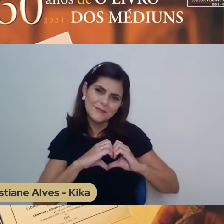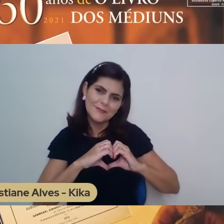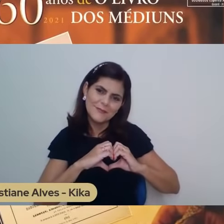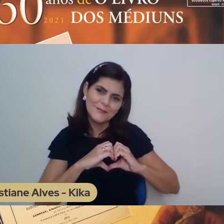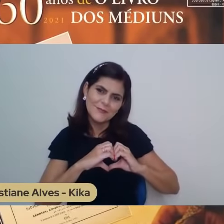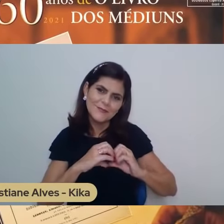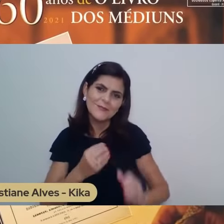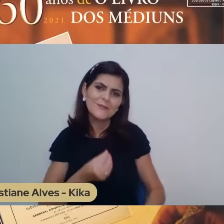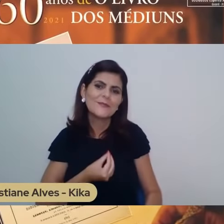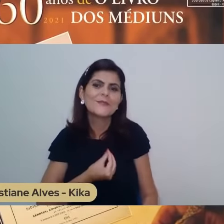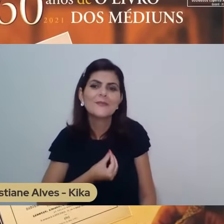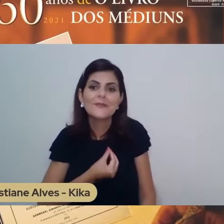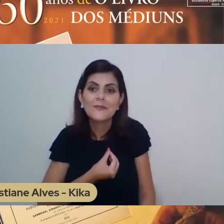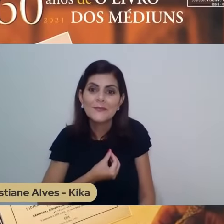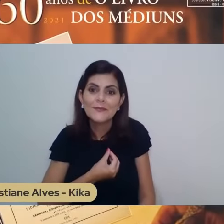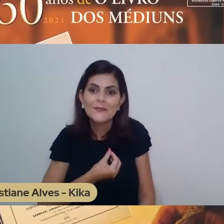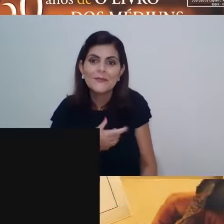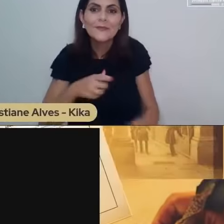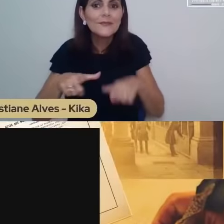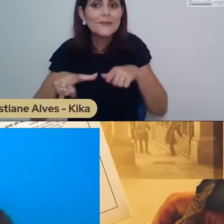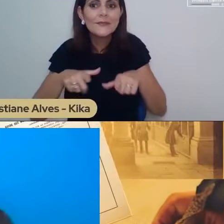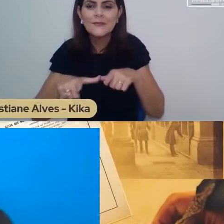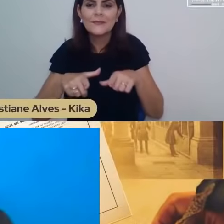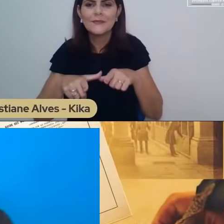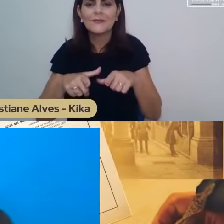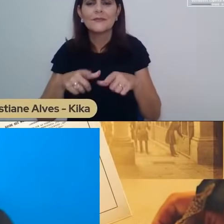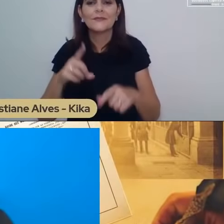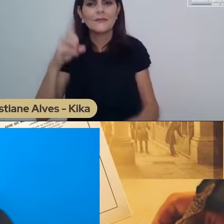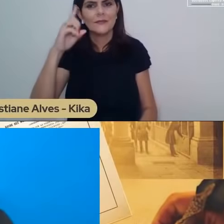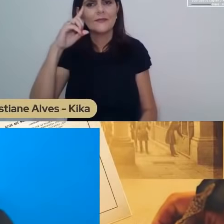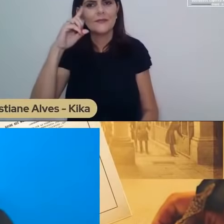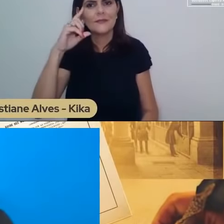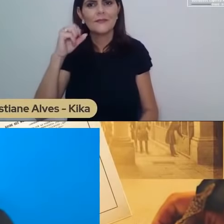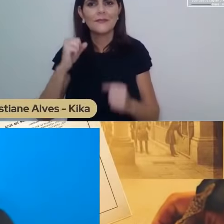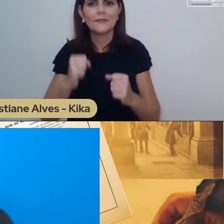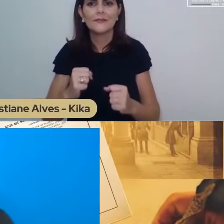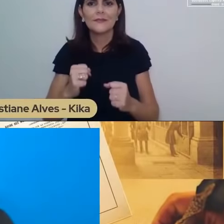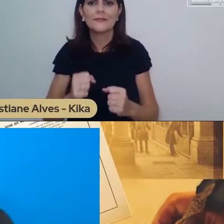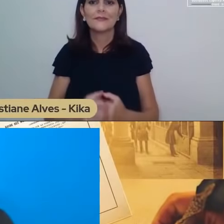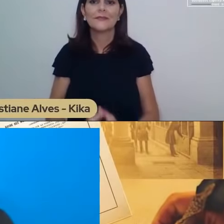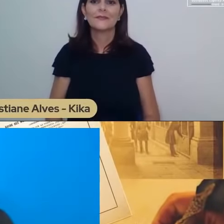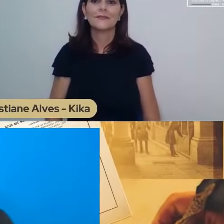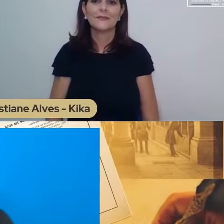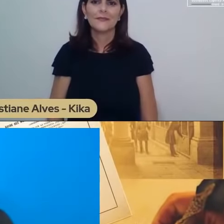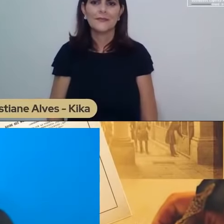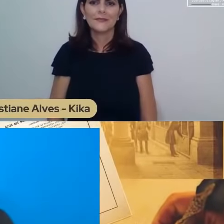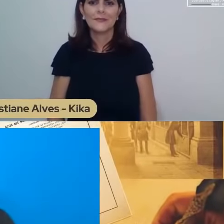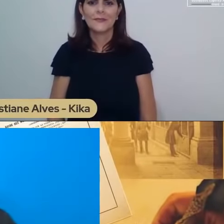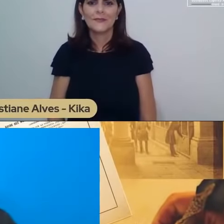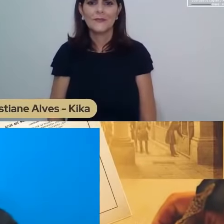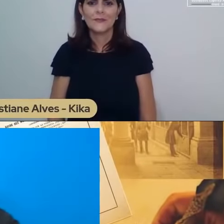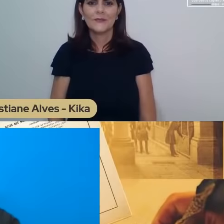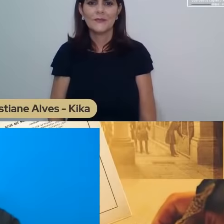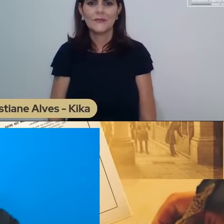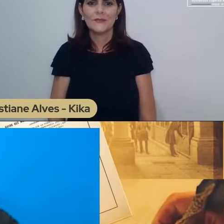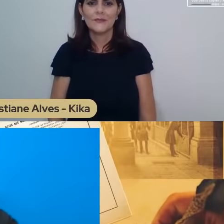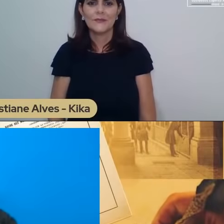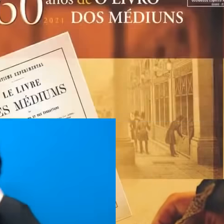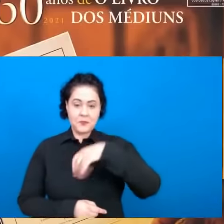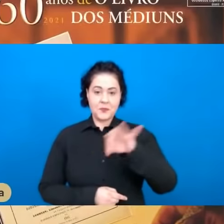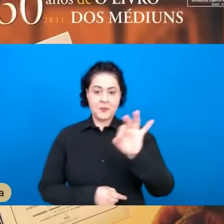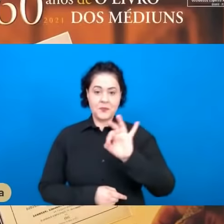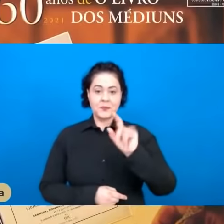se não trabalharmos para que um dia possamos de fato dizer já não sou mais eu quem vive, é Jesus quem